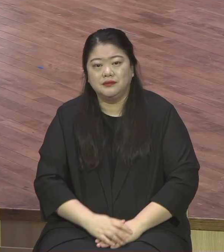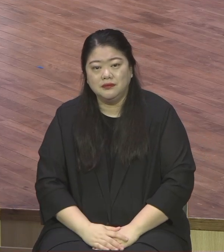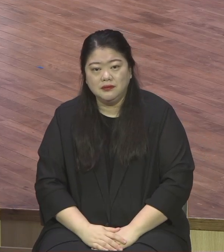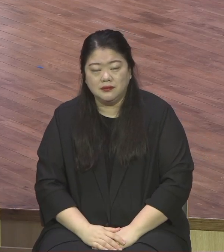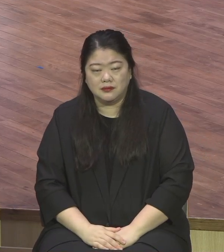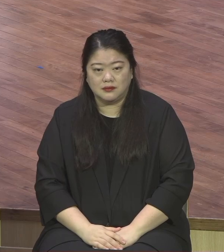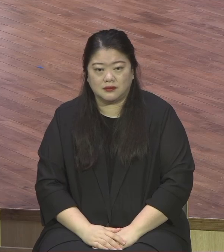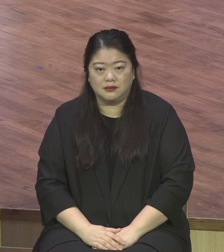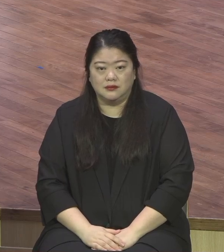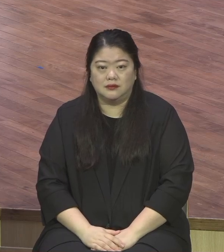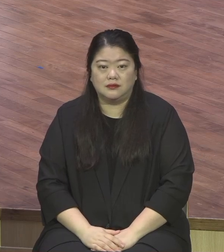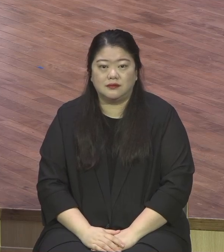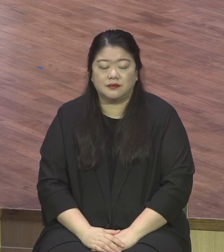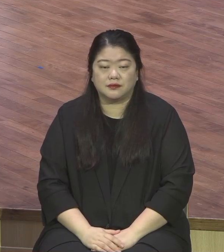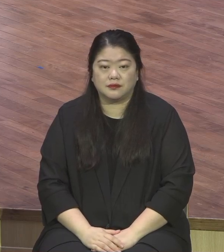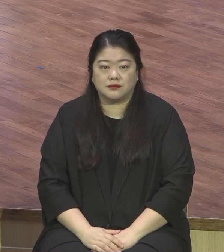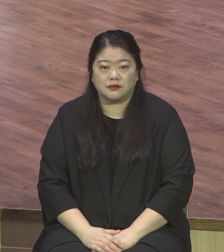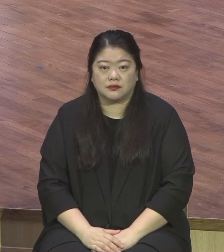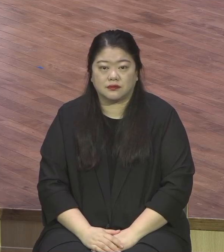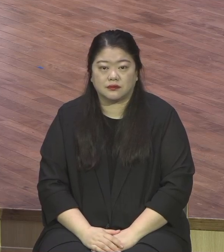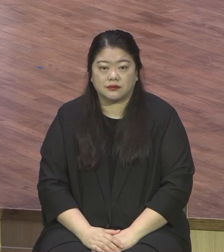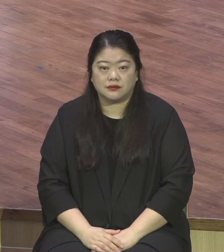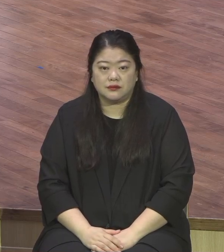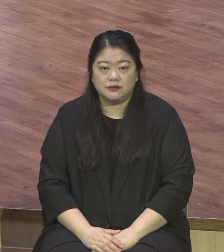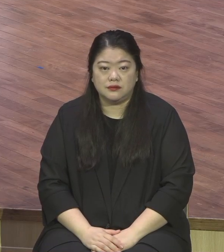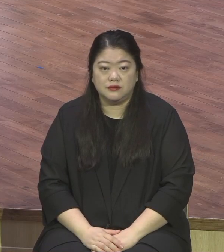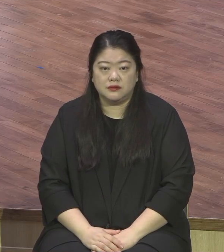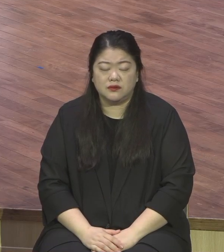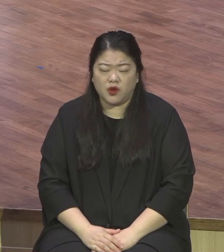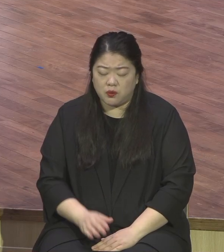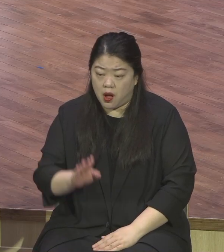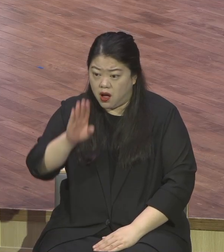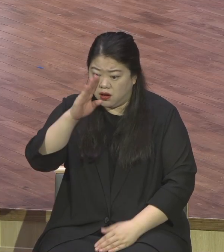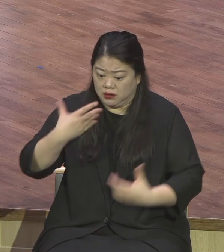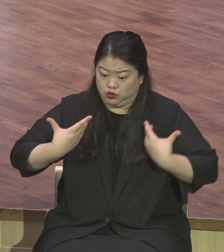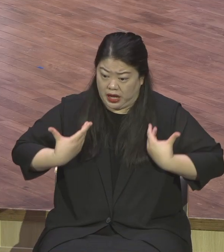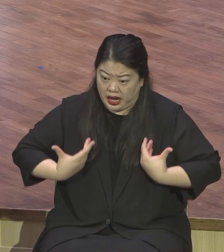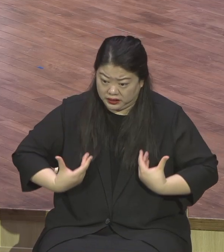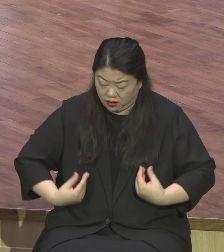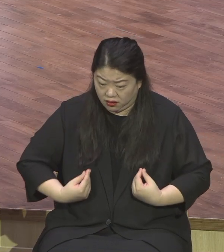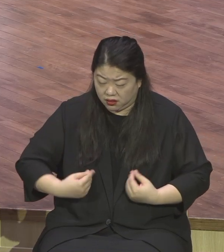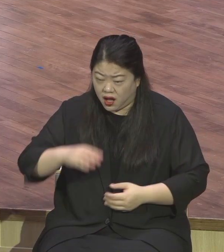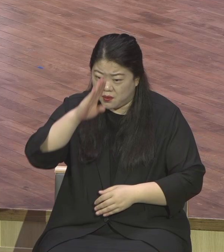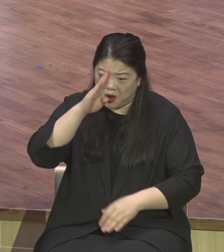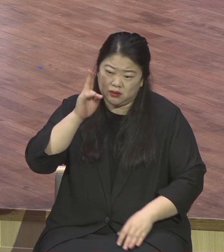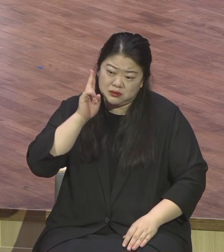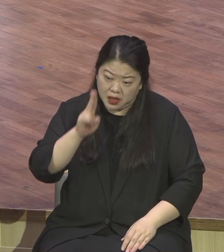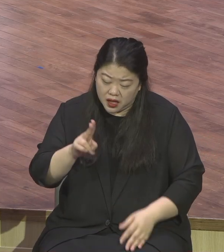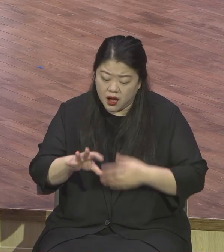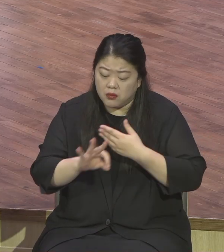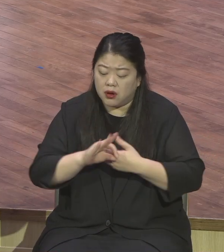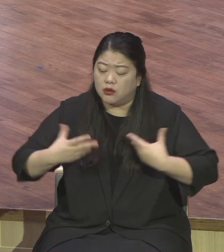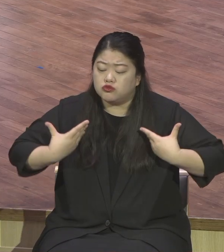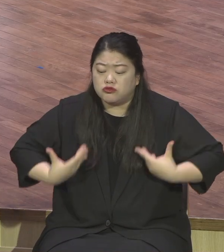그러면 어떻게 하면 이 좌절이란 병에서 벗어날 수가 있느냐? 바로 보금의 힘입니다.